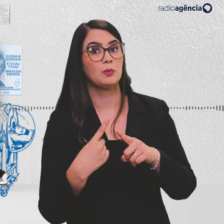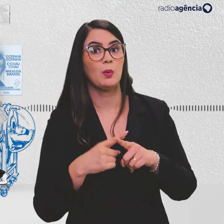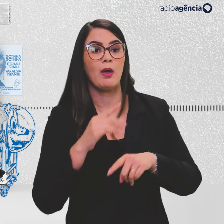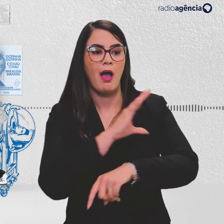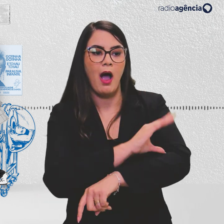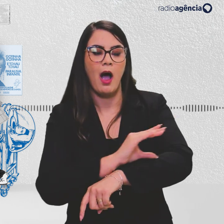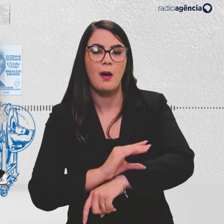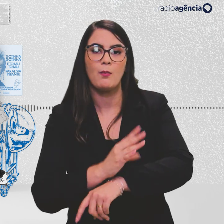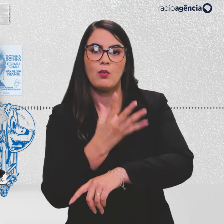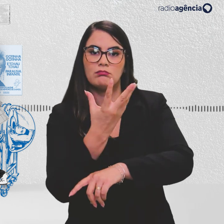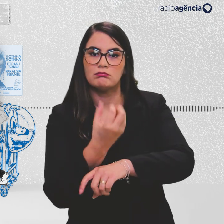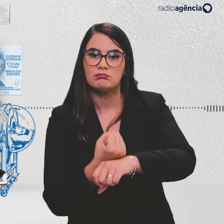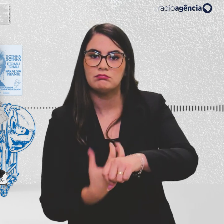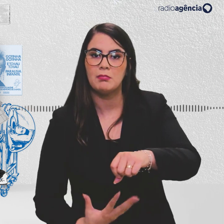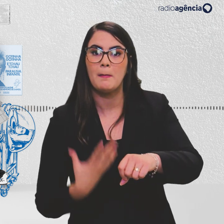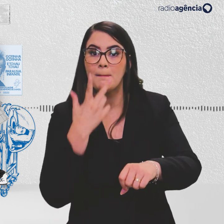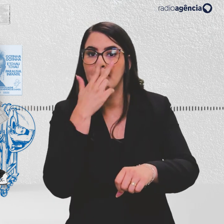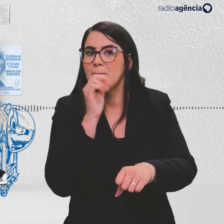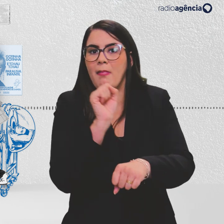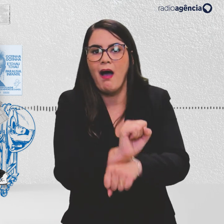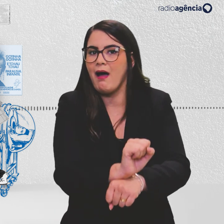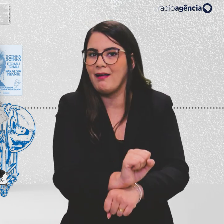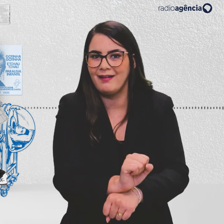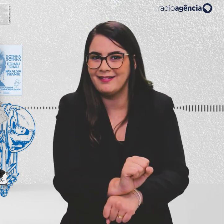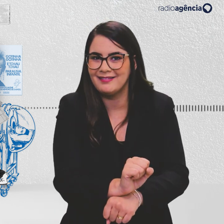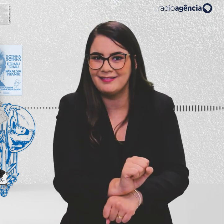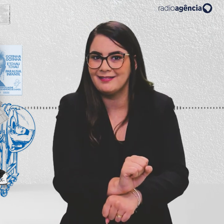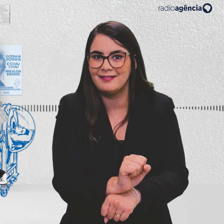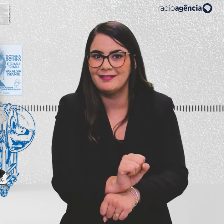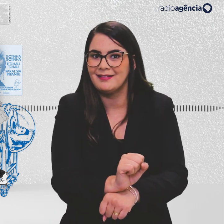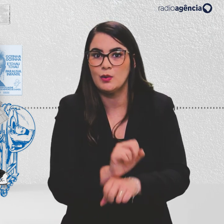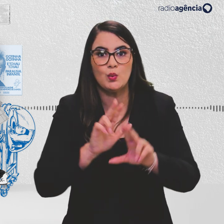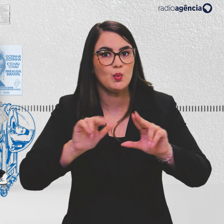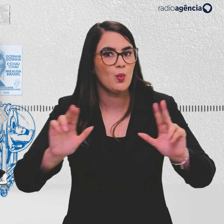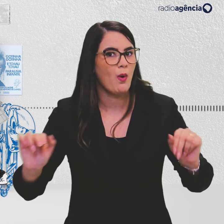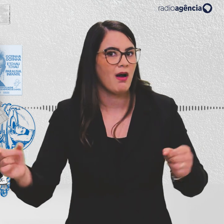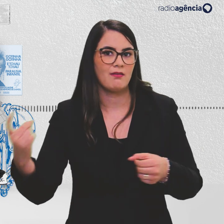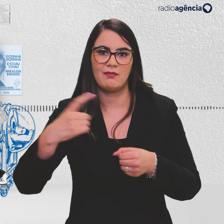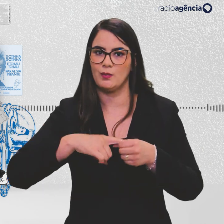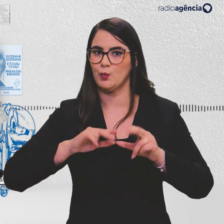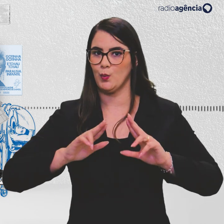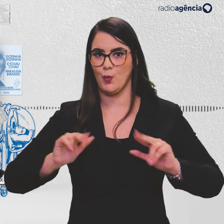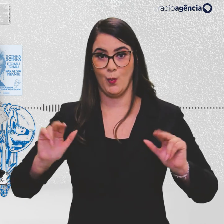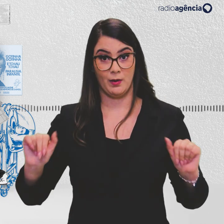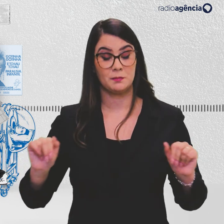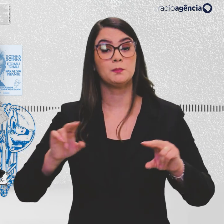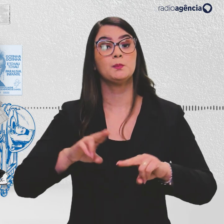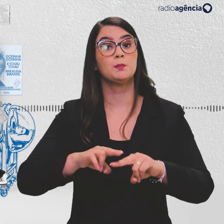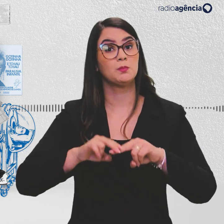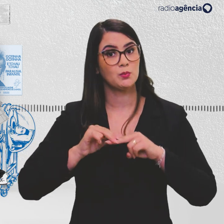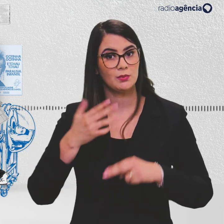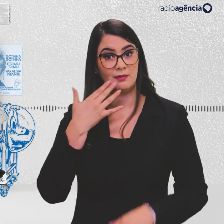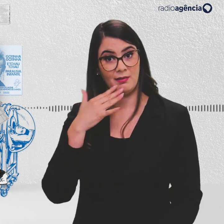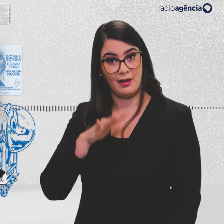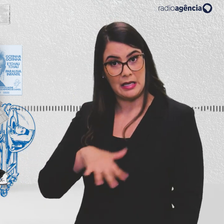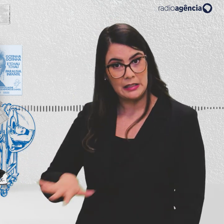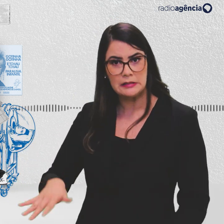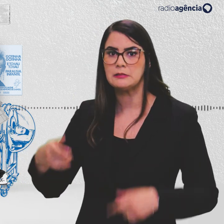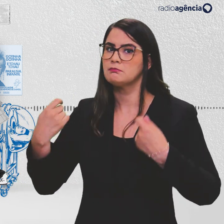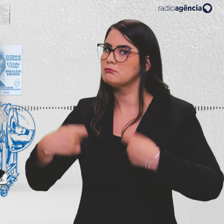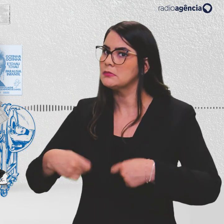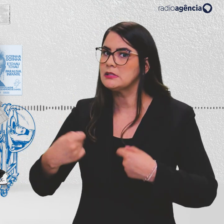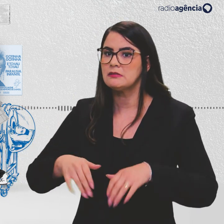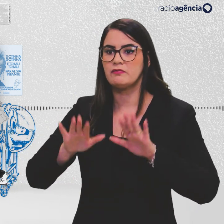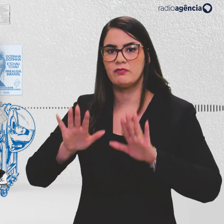músculos respiratórios param de funcionar de maneira irreversível. Por isso, muitas crianças precisam